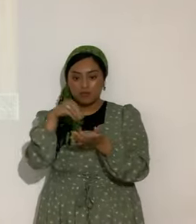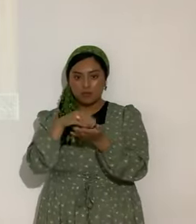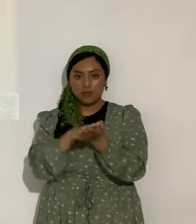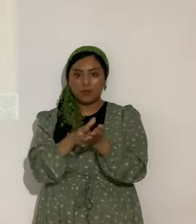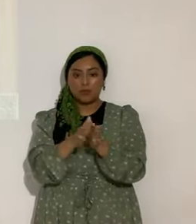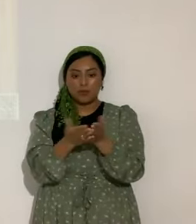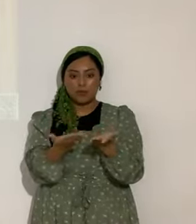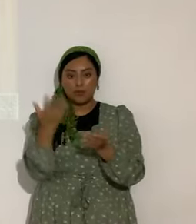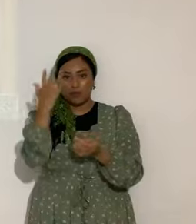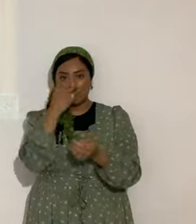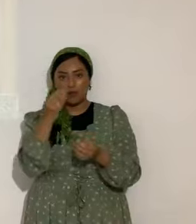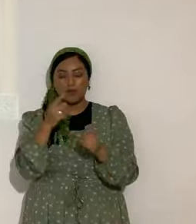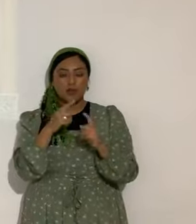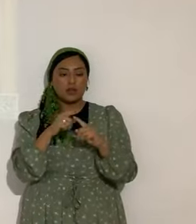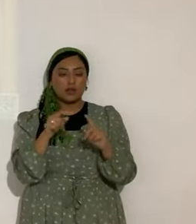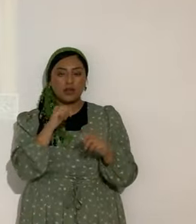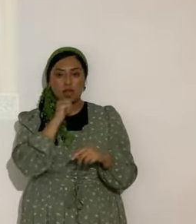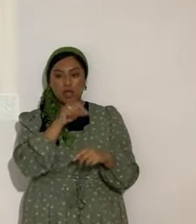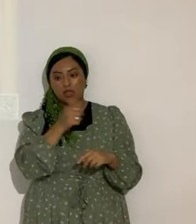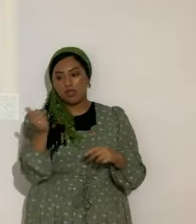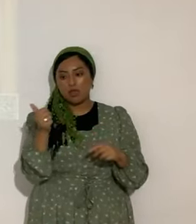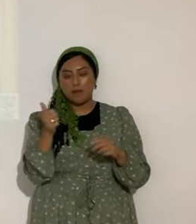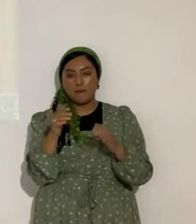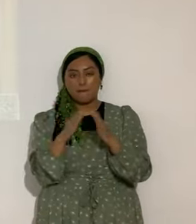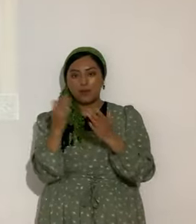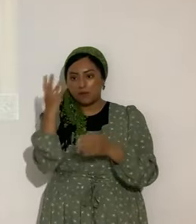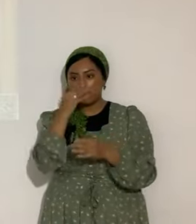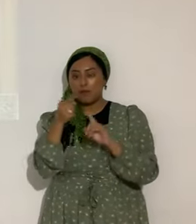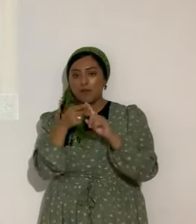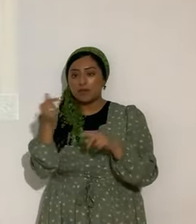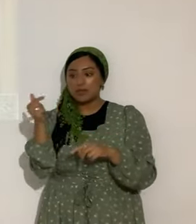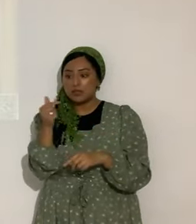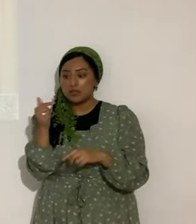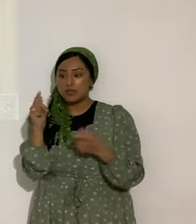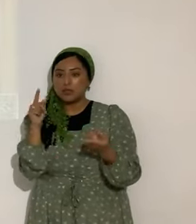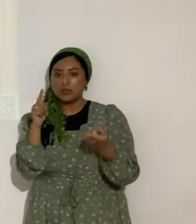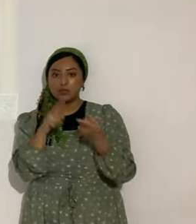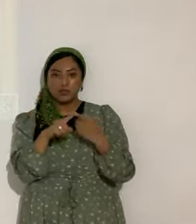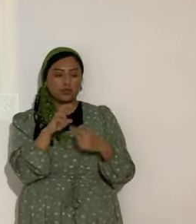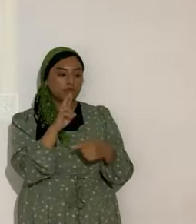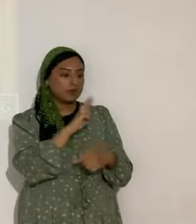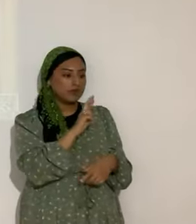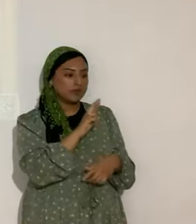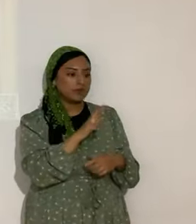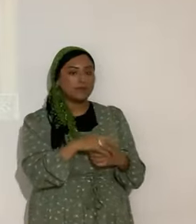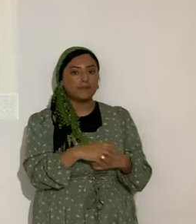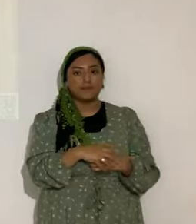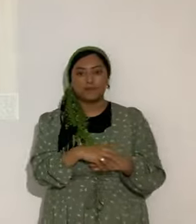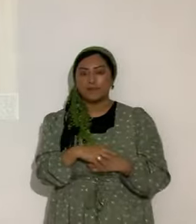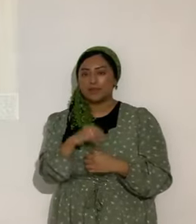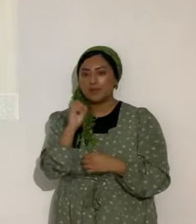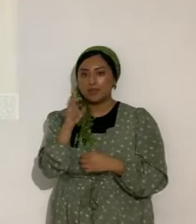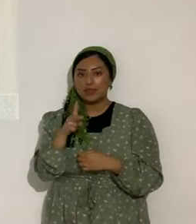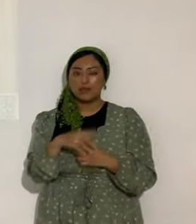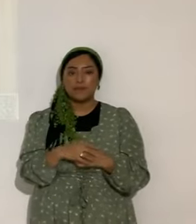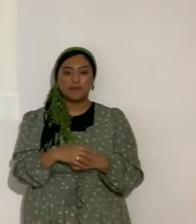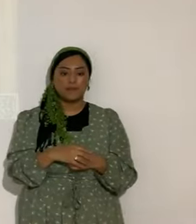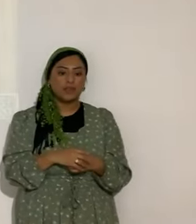Que no hay otro libro mejor que la Biblia desde Génesis hasta Apocalipsis. ¿De acuerdo? Entonces, me